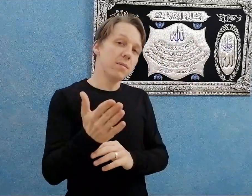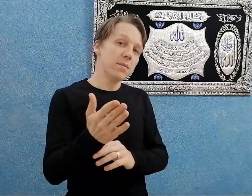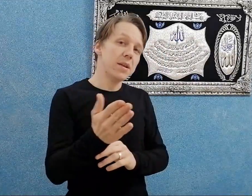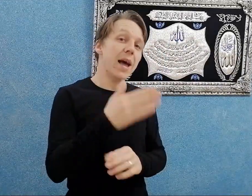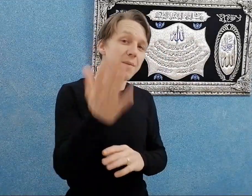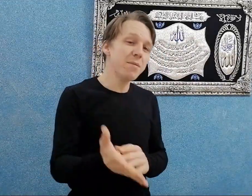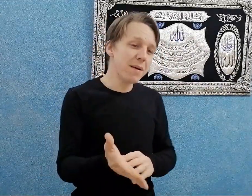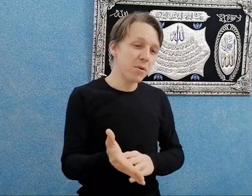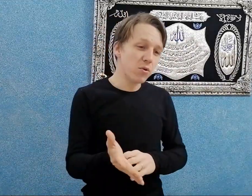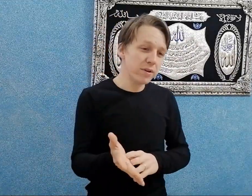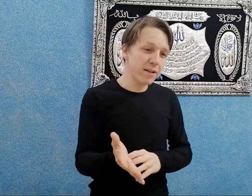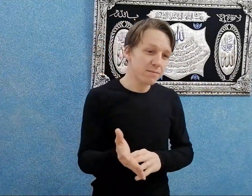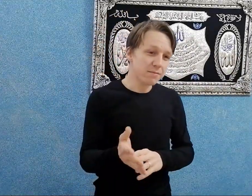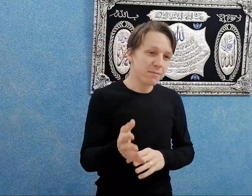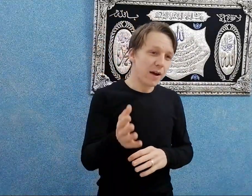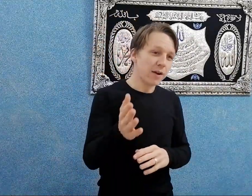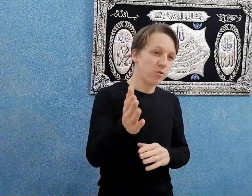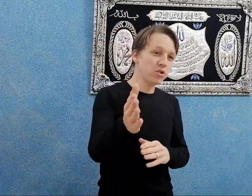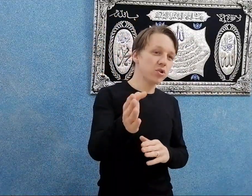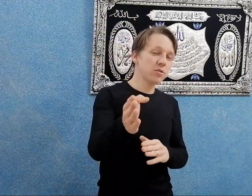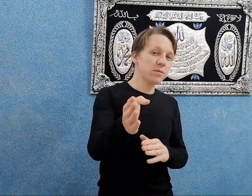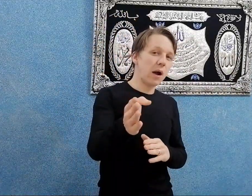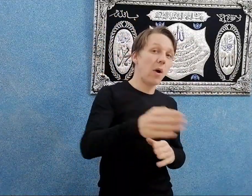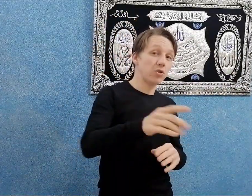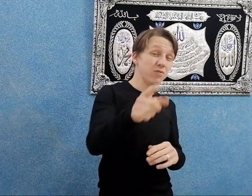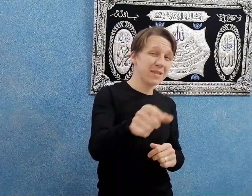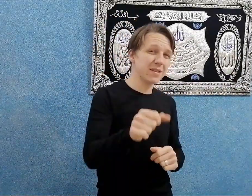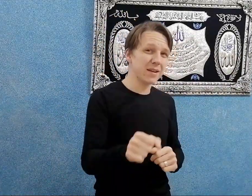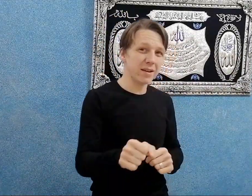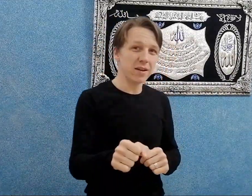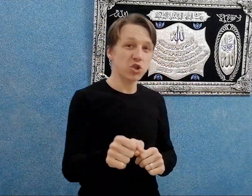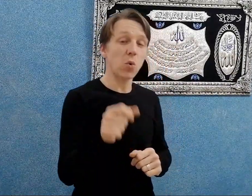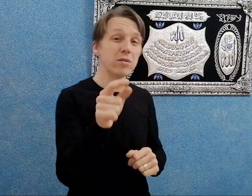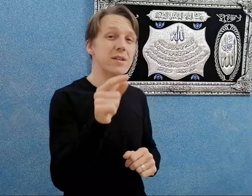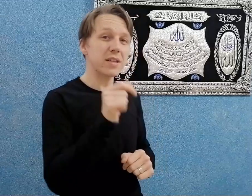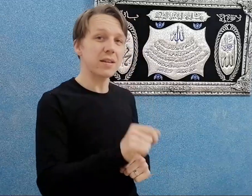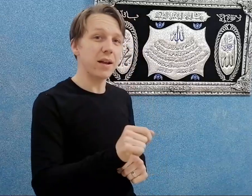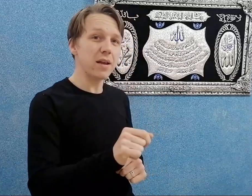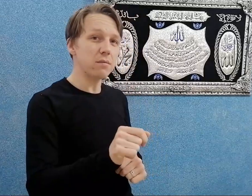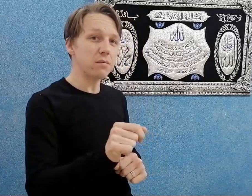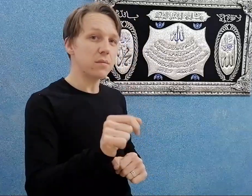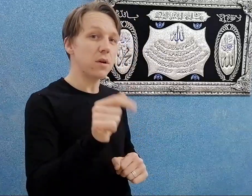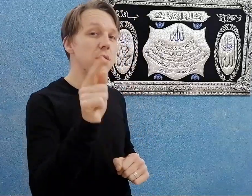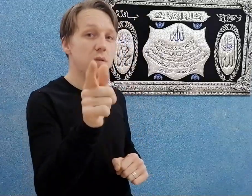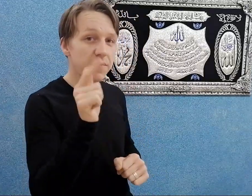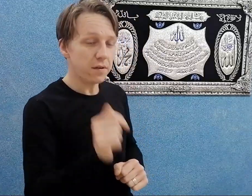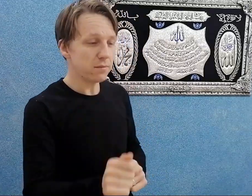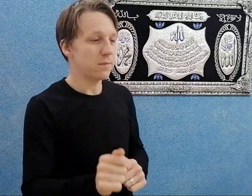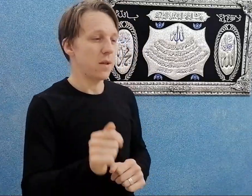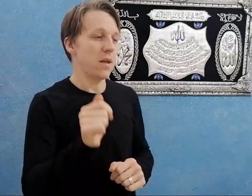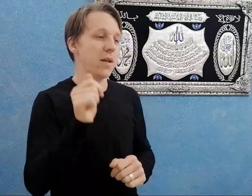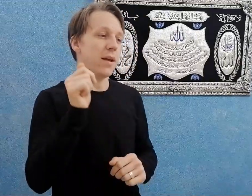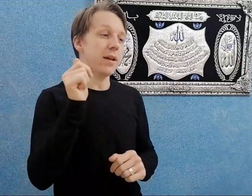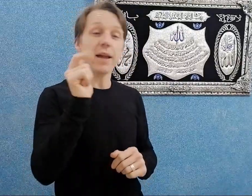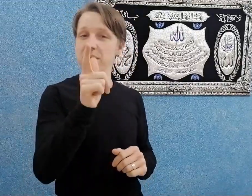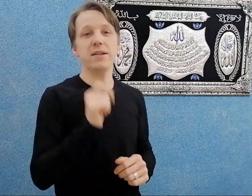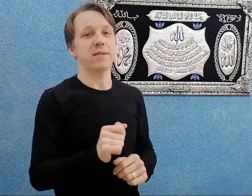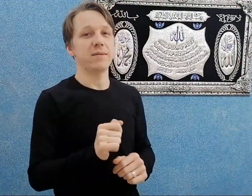الاهم بقى من كل ده هنخش او هنشوف بس اه شواطئ اسكندرية النضيفة الجميلة.